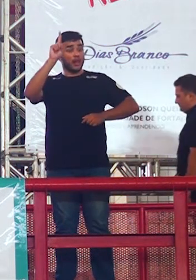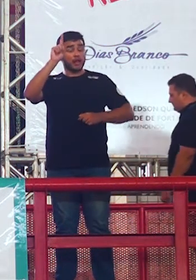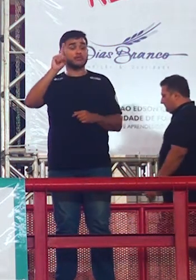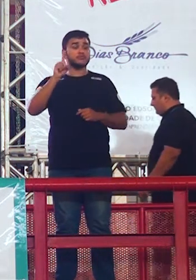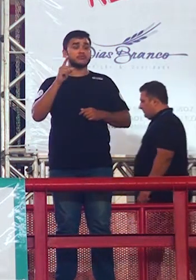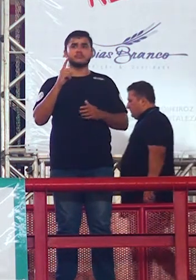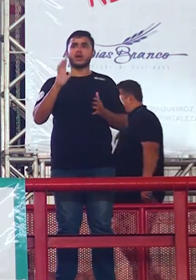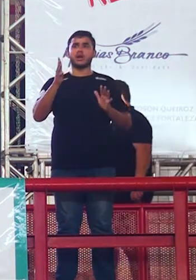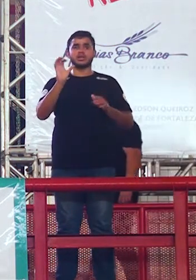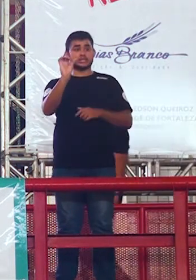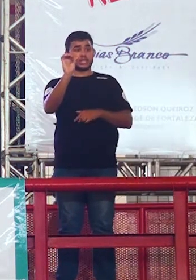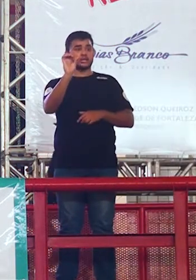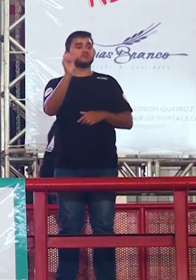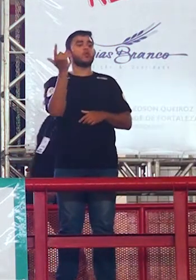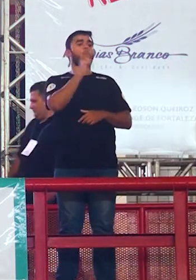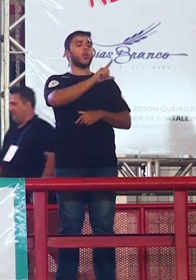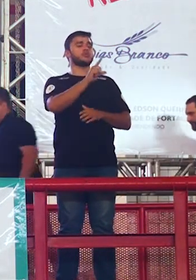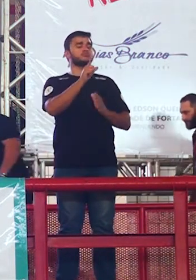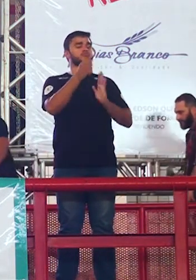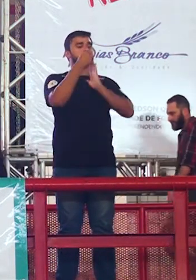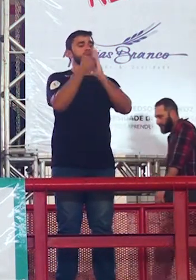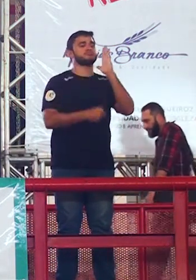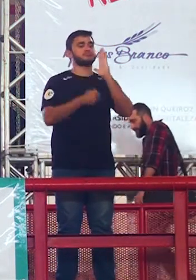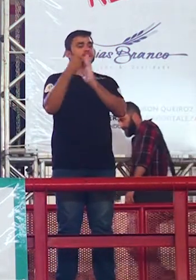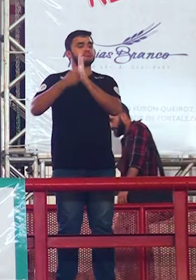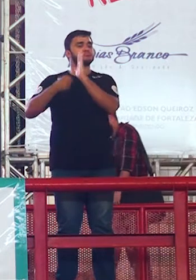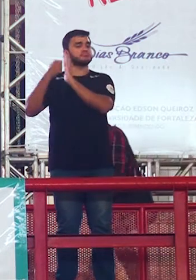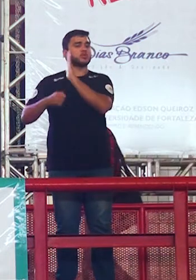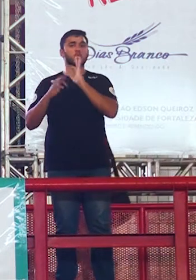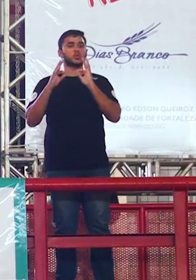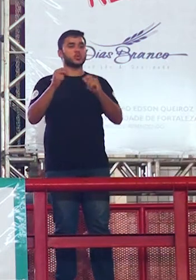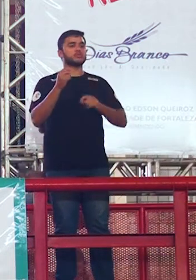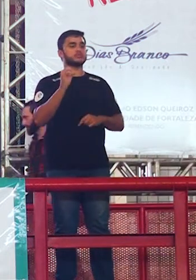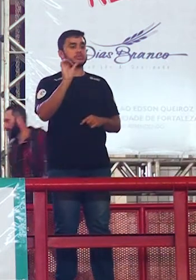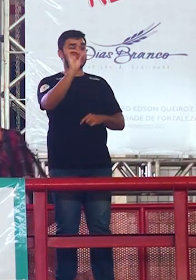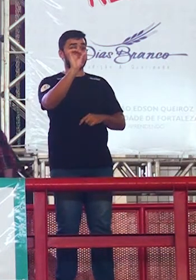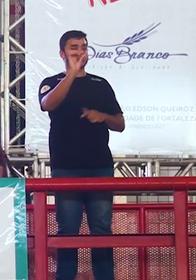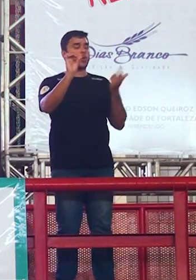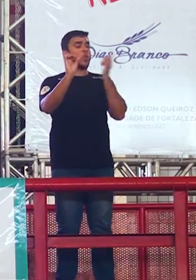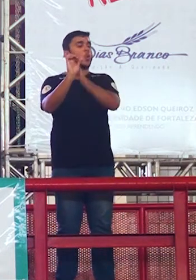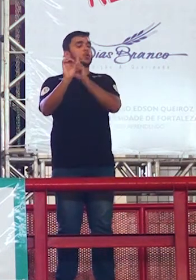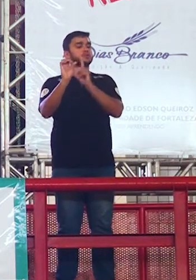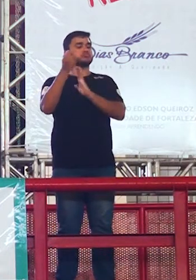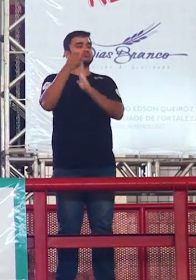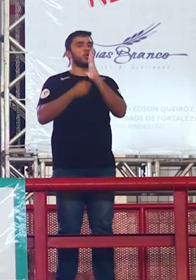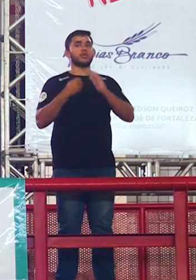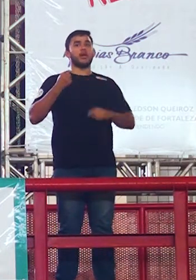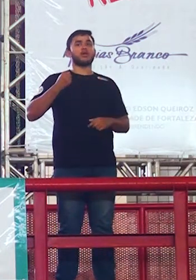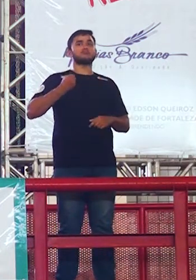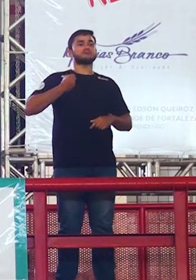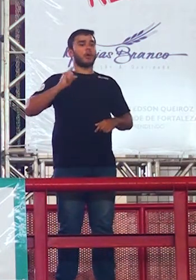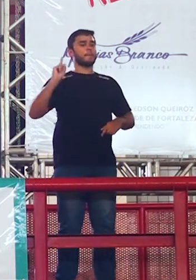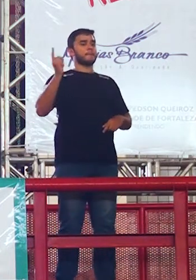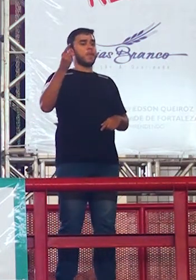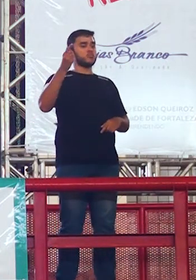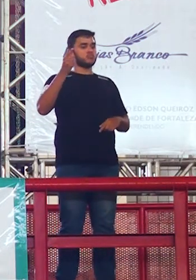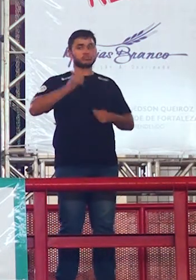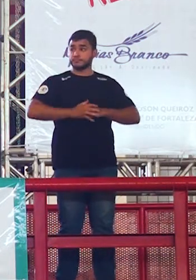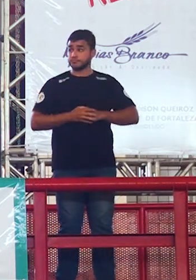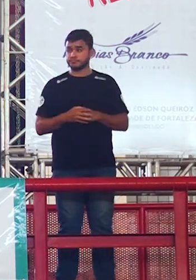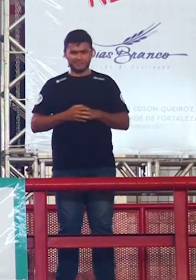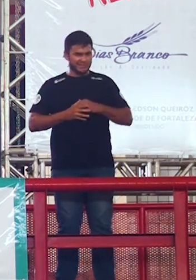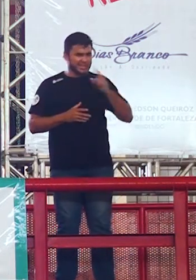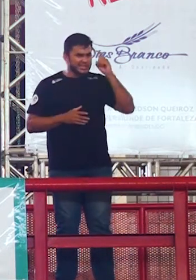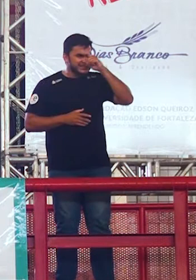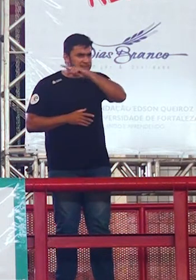6 candidatos que conseguiram esta proeza então eu pergunto será que é